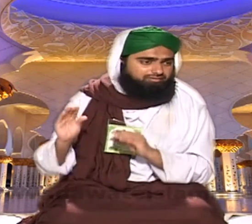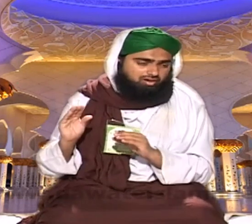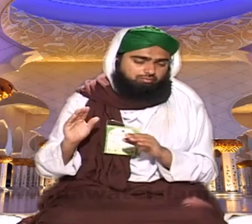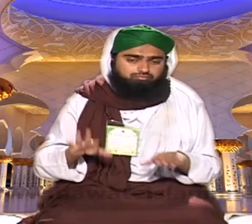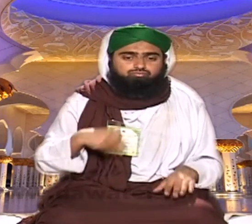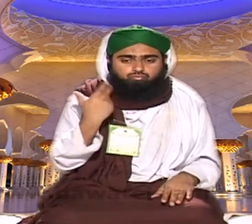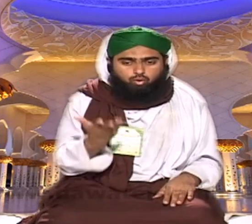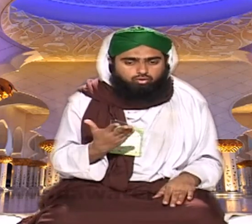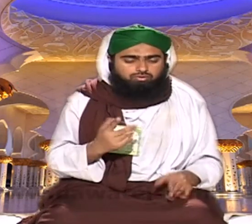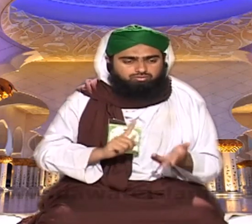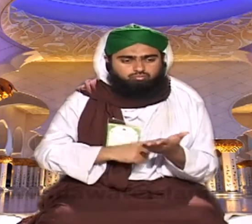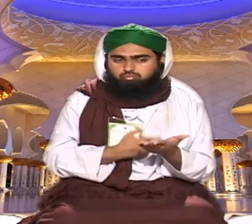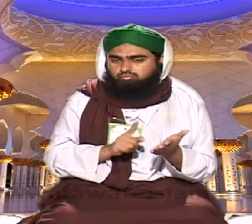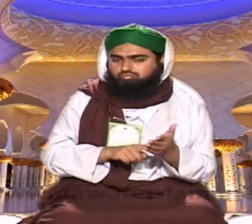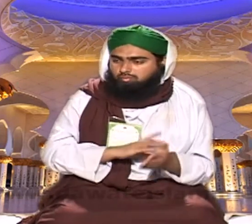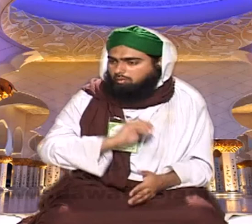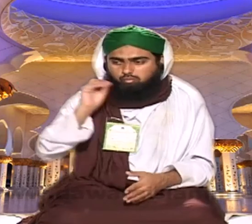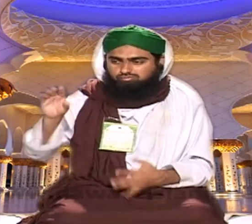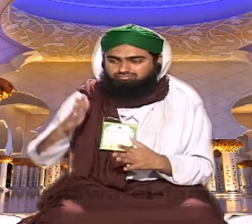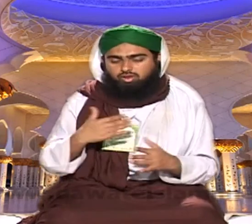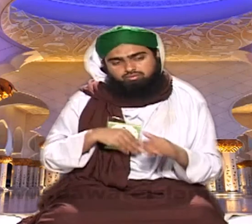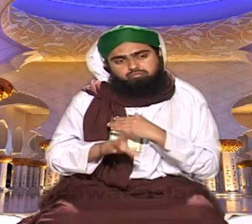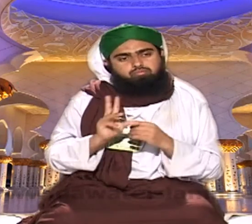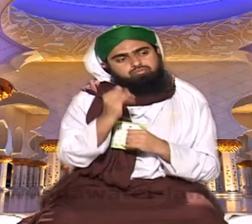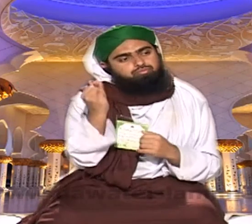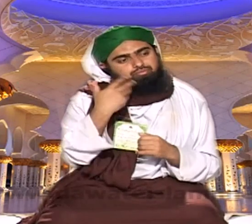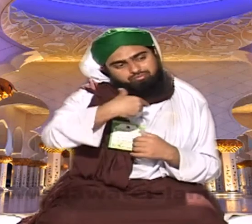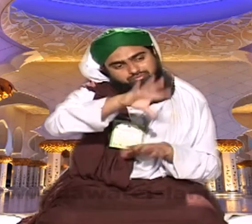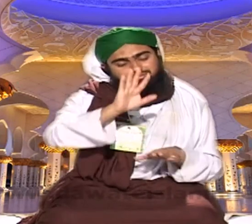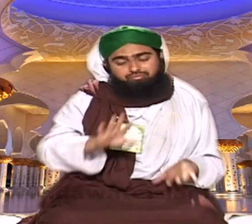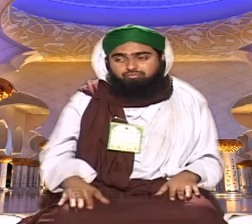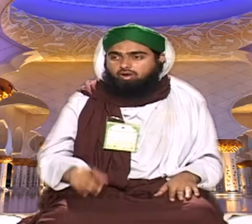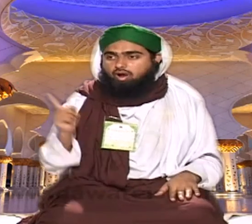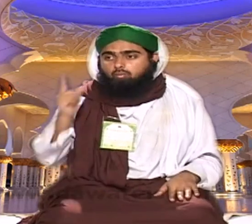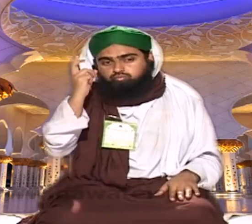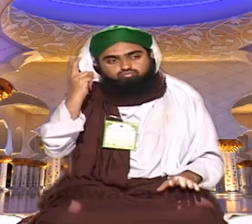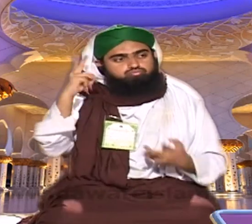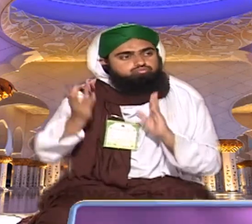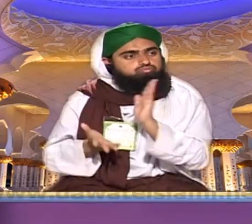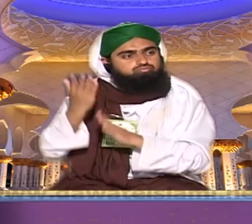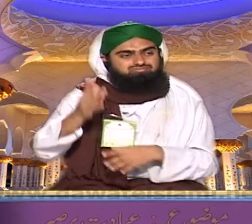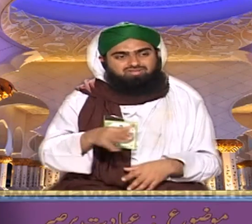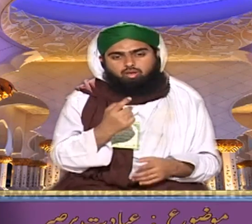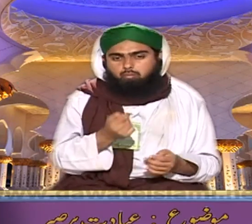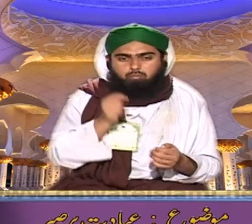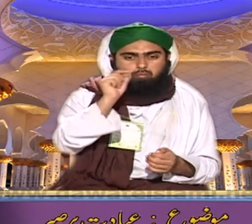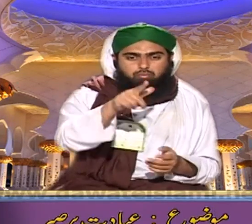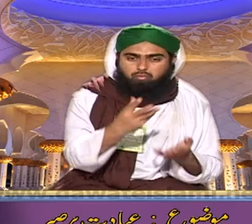لیٹ لاؤ ہاں تو اب ناراض تو ہوئے لیکن میں بھی کم ناراض ہوں اور اگر سرے سے پان لاؤ ہی نا تو میں تو اب بہت ناراض ہوں گے